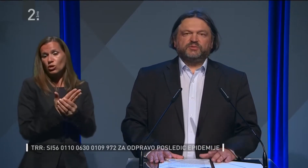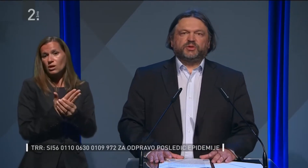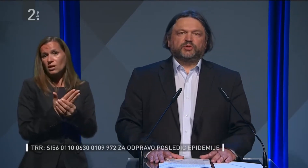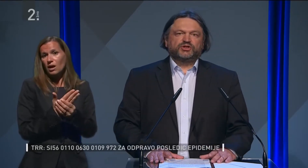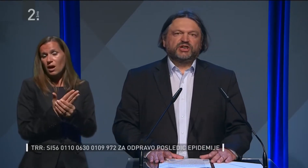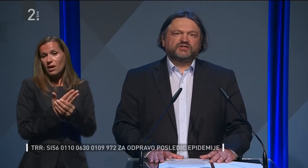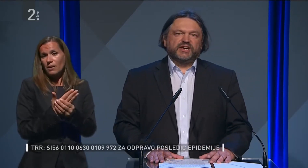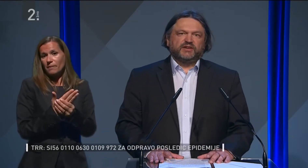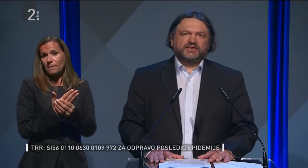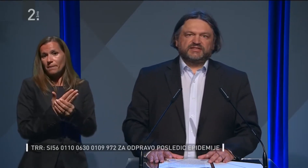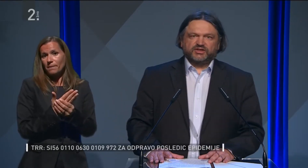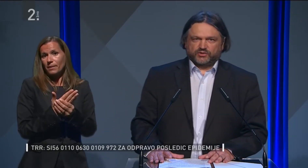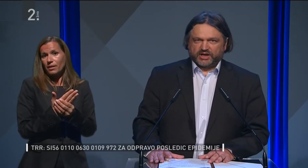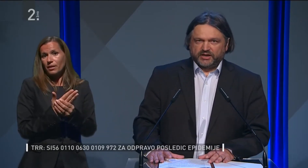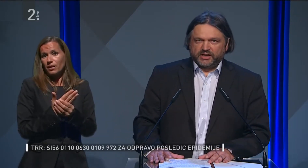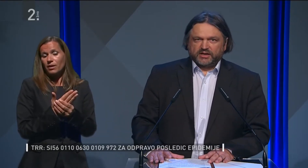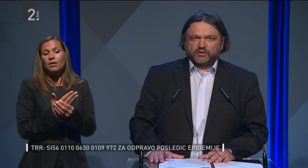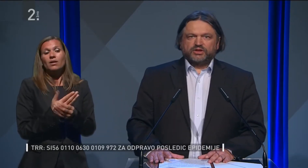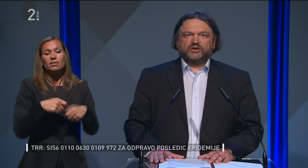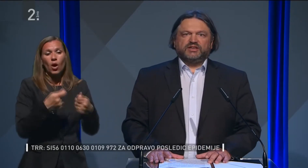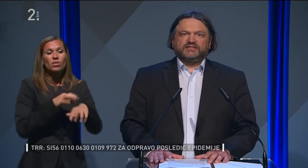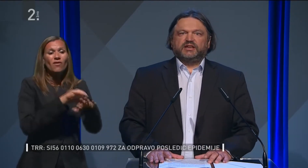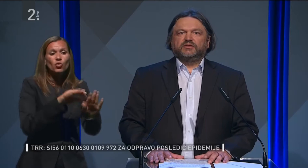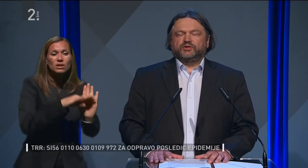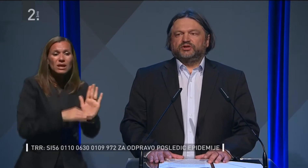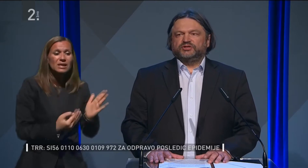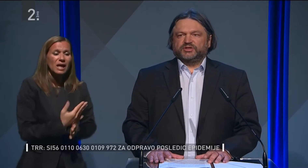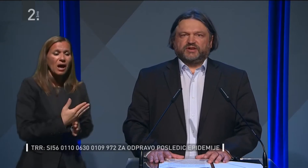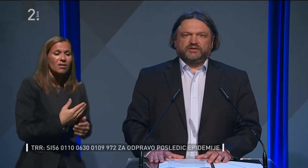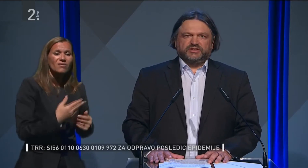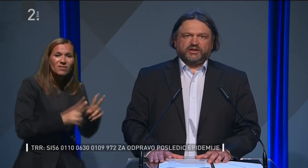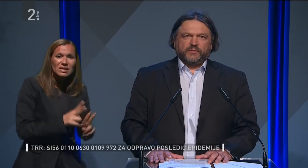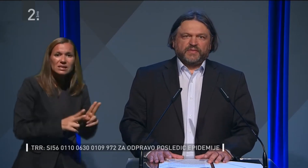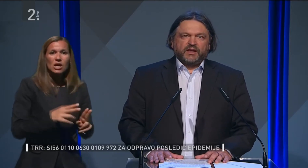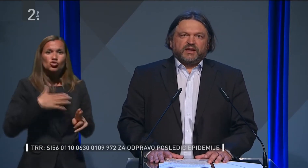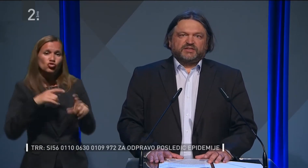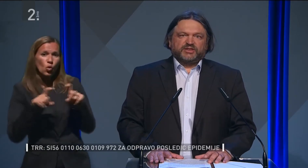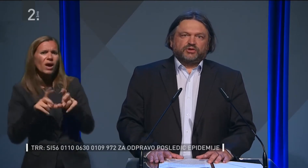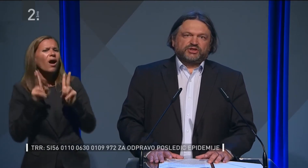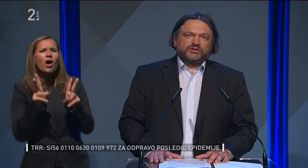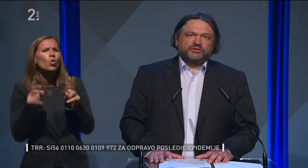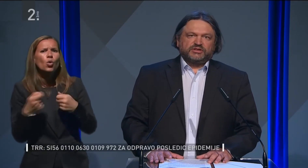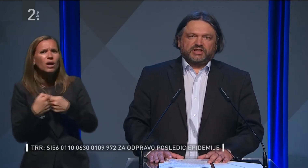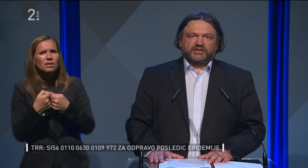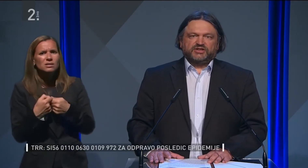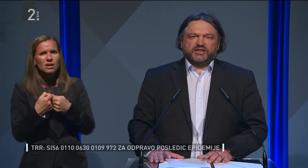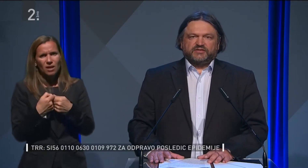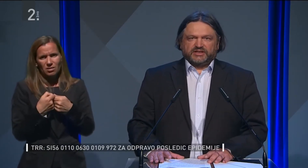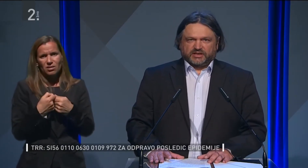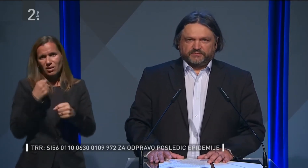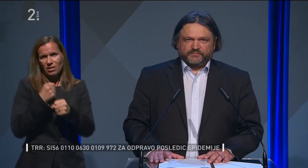za svojimi priporočili v smerja vrtce in šole, kako naj organizirajo vzgojno-izobraževalno delo iz metodično in